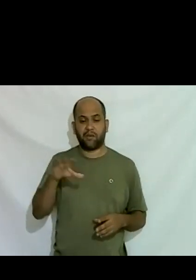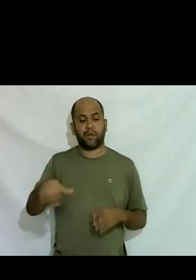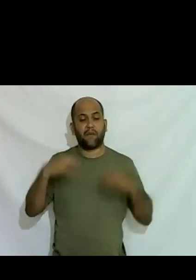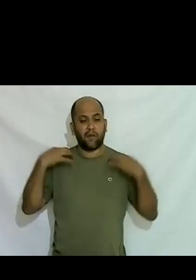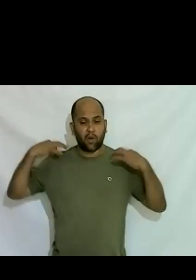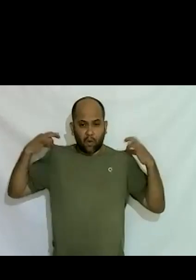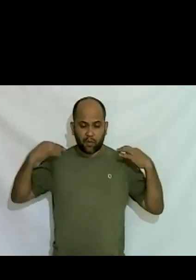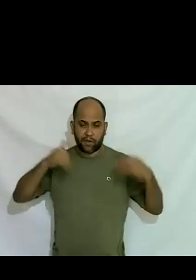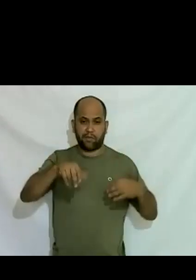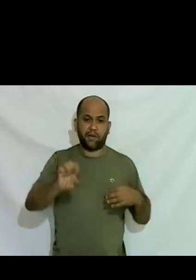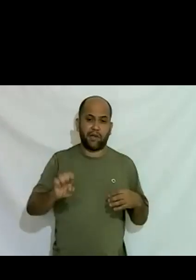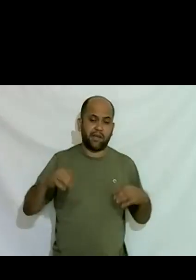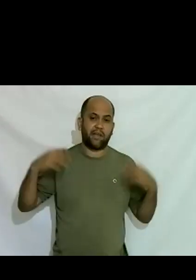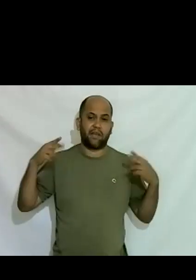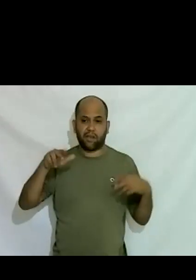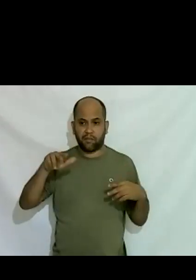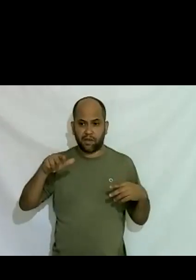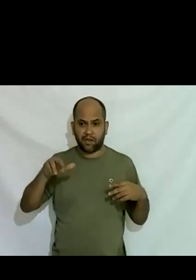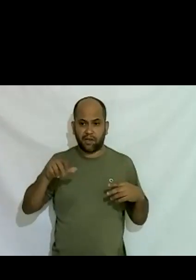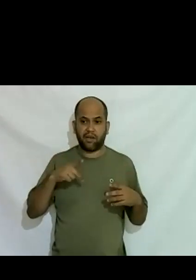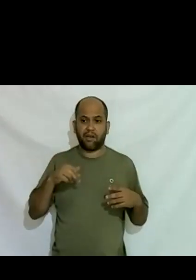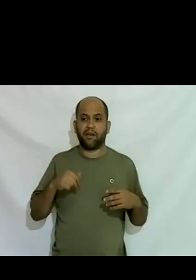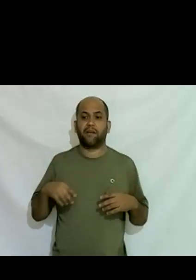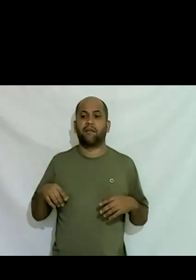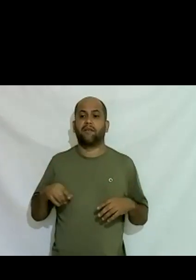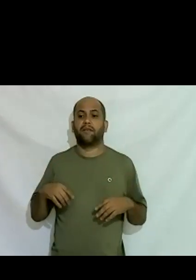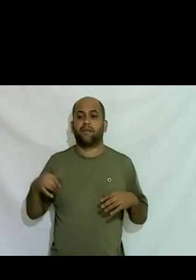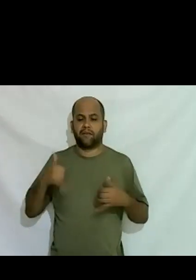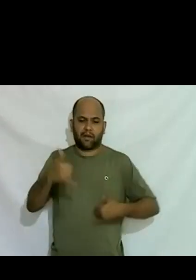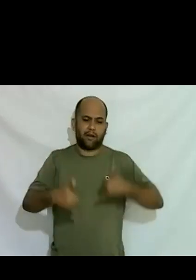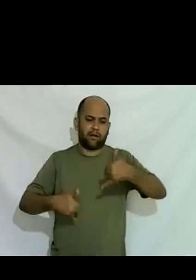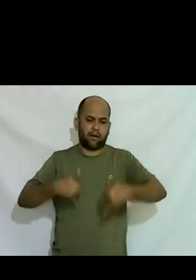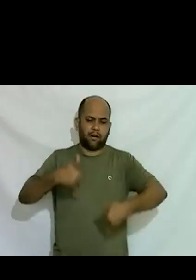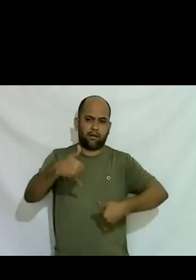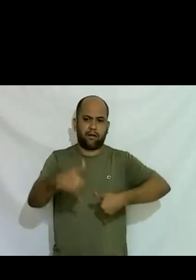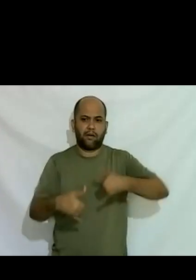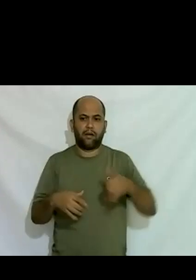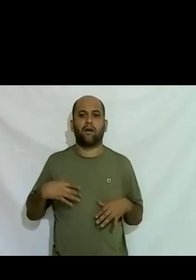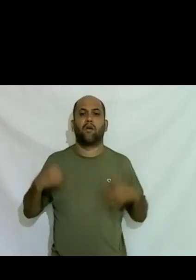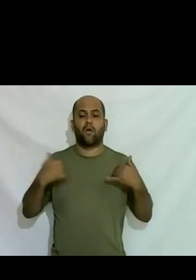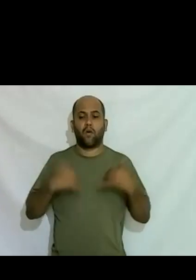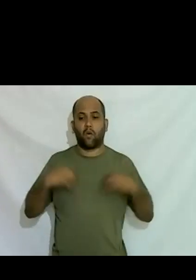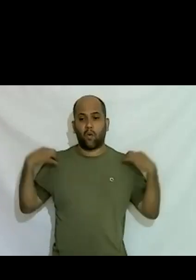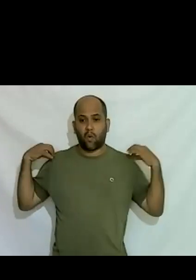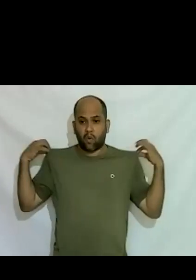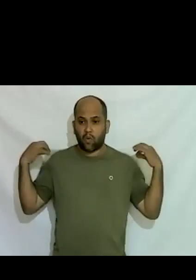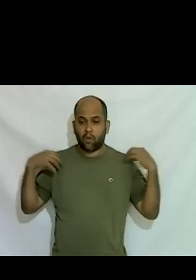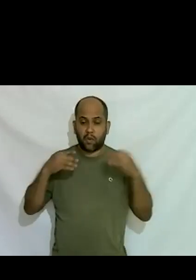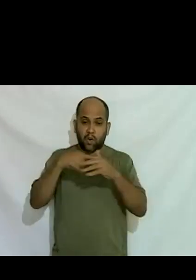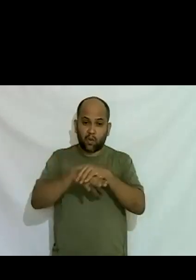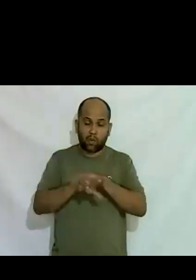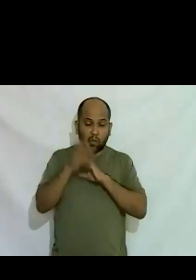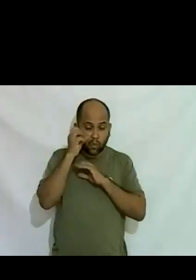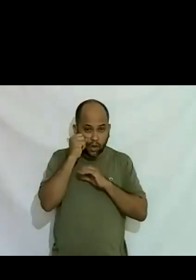irmã da minha madrasta depois mais tarde salto alto roupas me montava no quarto escondida